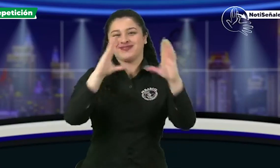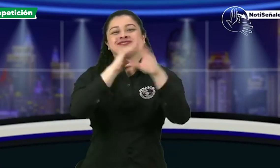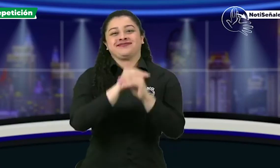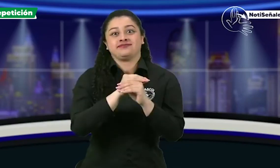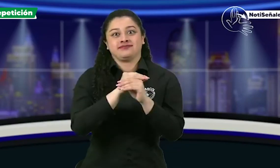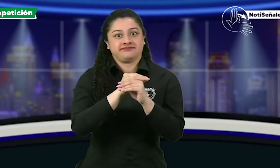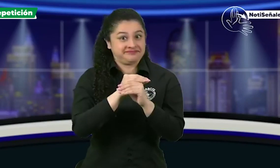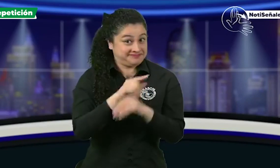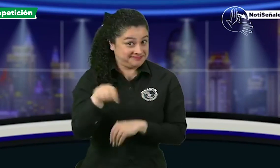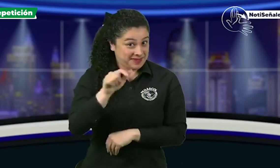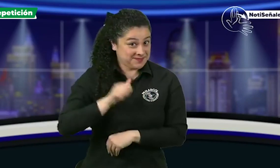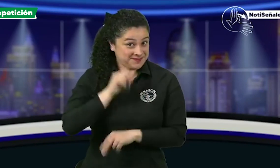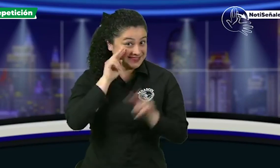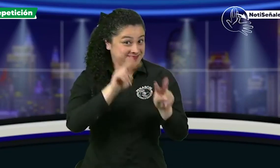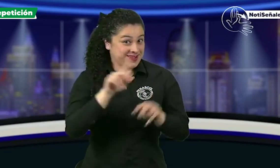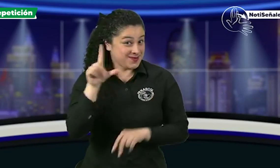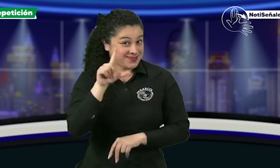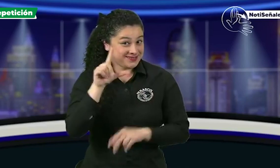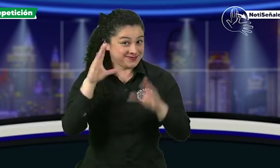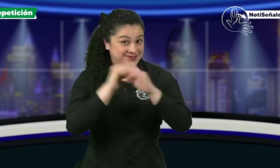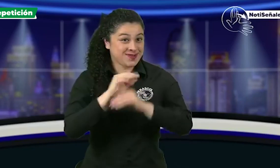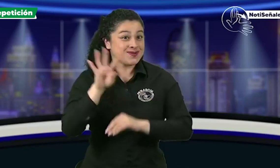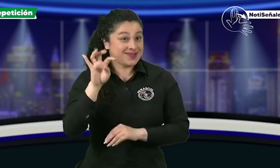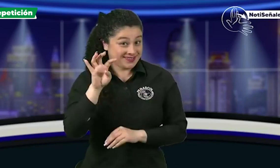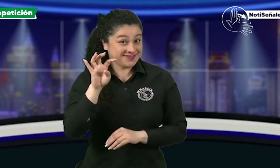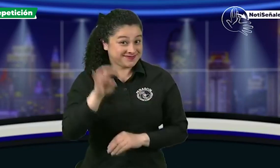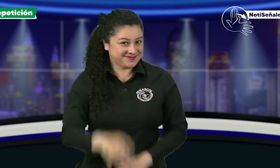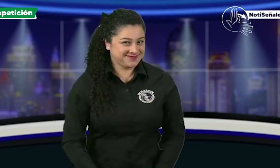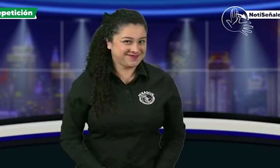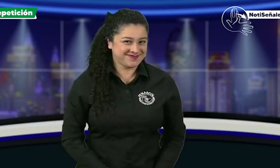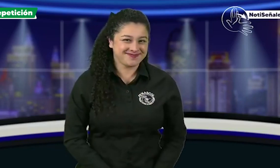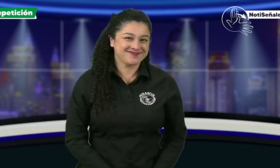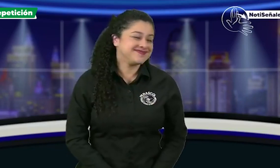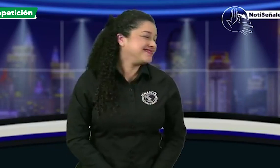recuerden a las 9 de la noche así que aprovechen el lunes en la noche